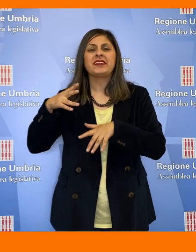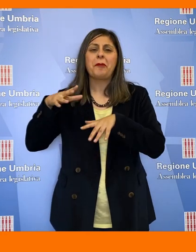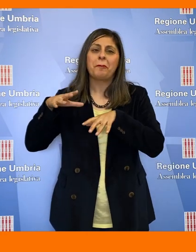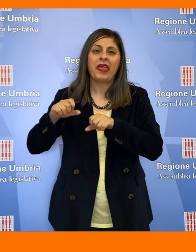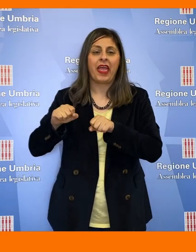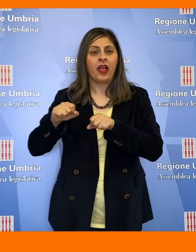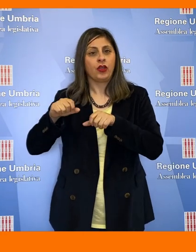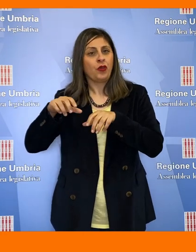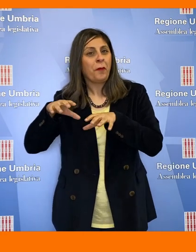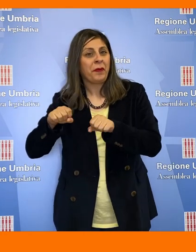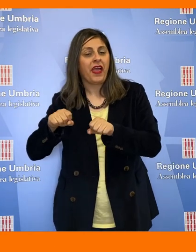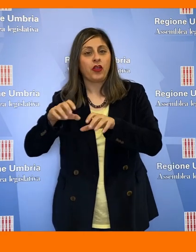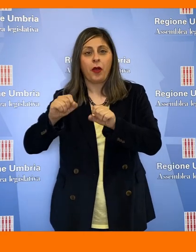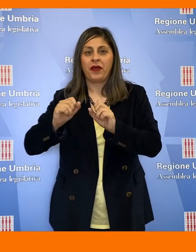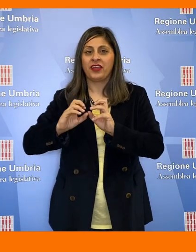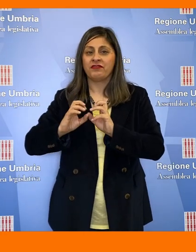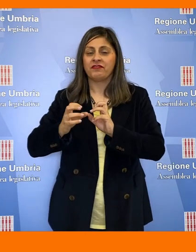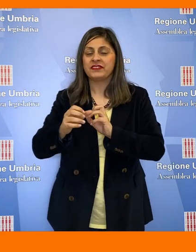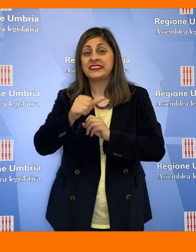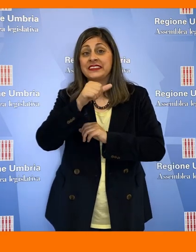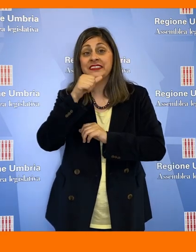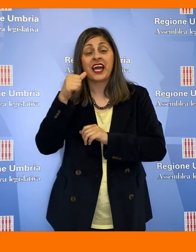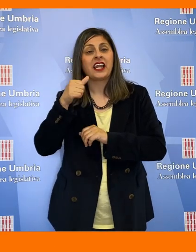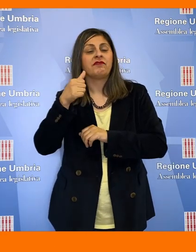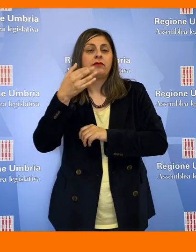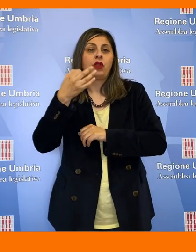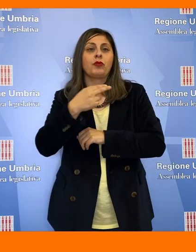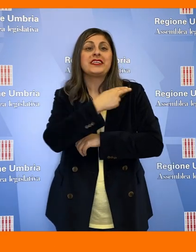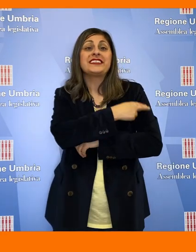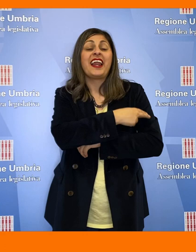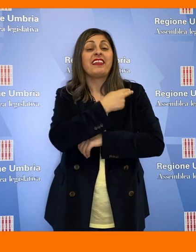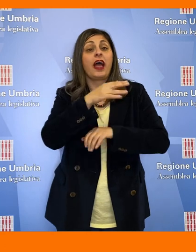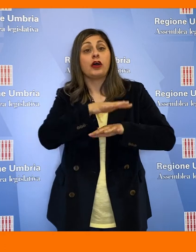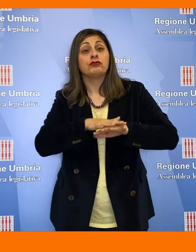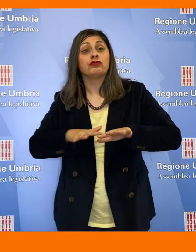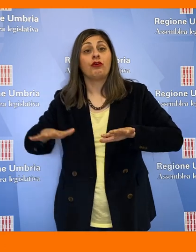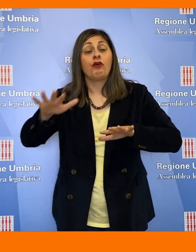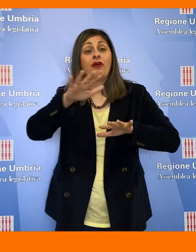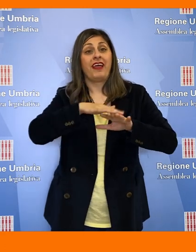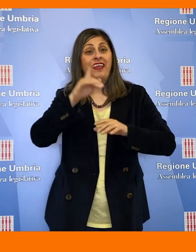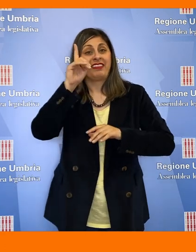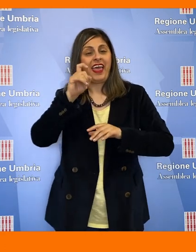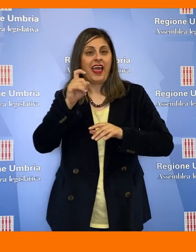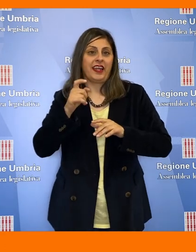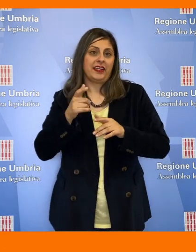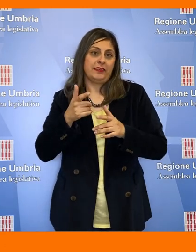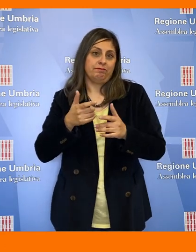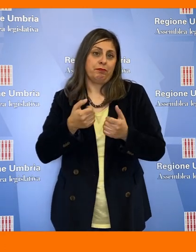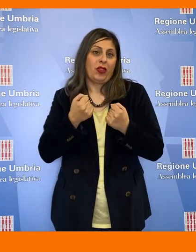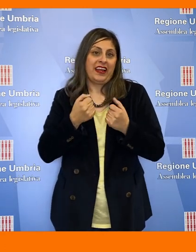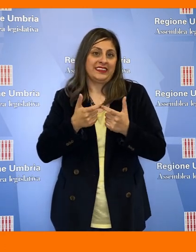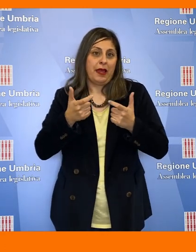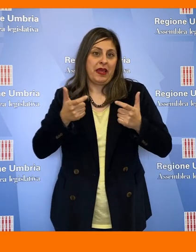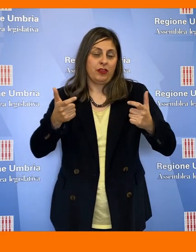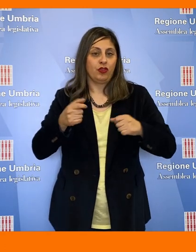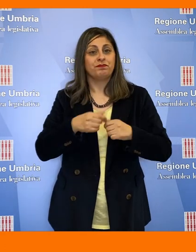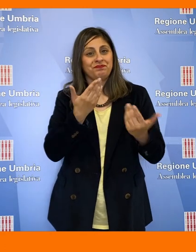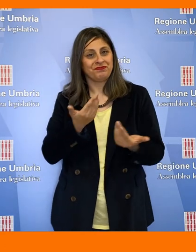impegni relativi al potenziamento della sanità nel comprensorio ternano. Il servizio